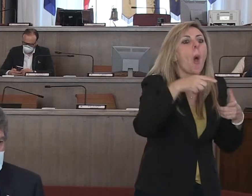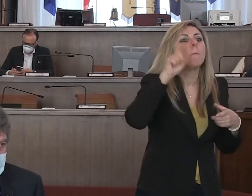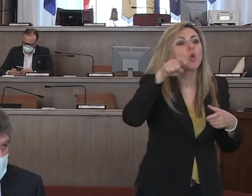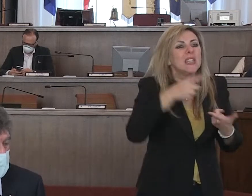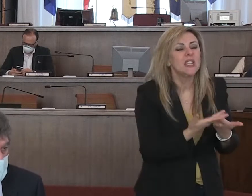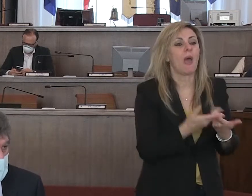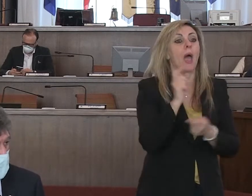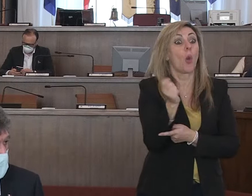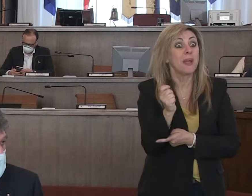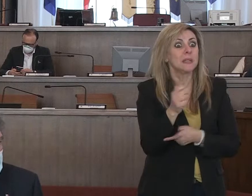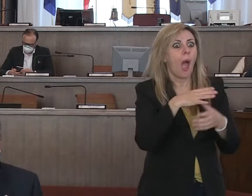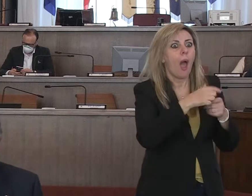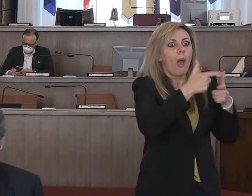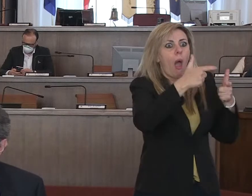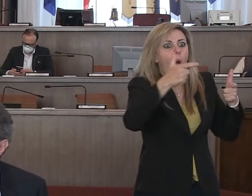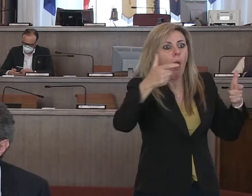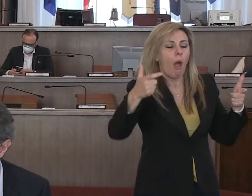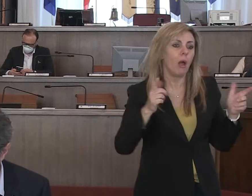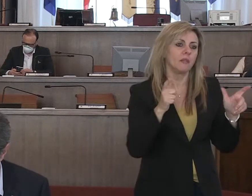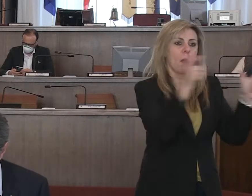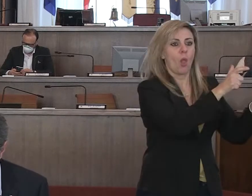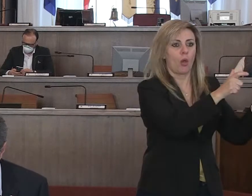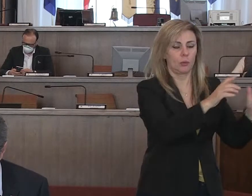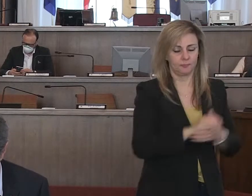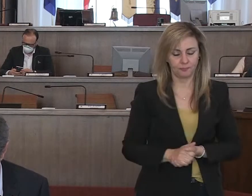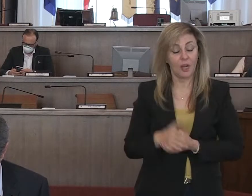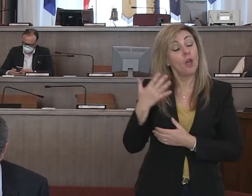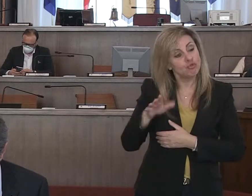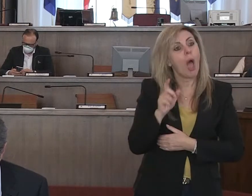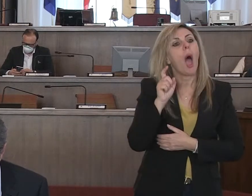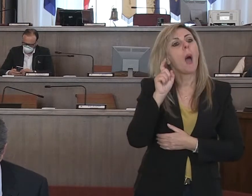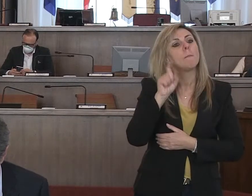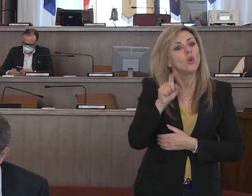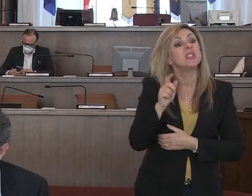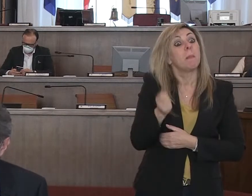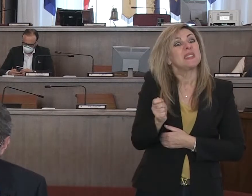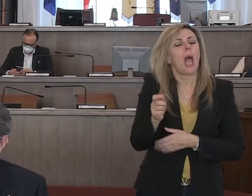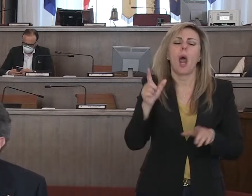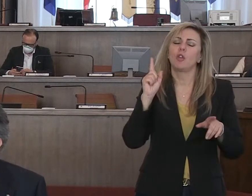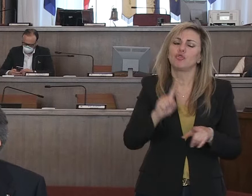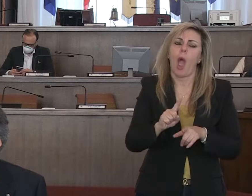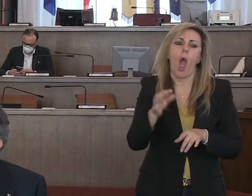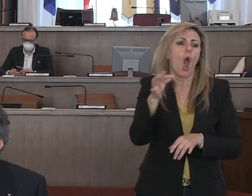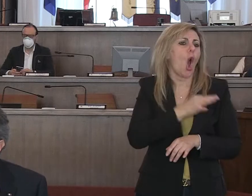Pescara, già particolarmente colpita soprattutto nel suo ospedale. Quindi su zona rossa